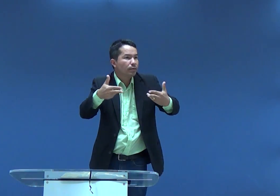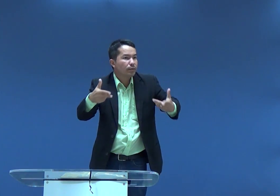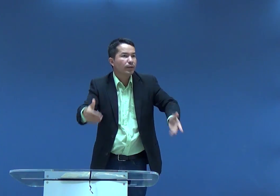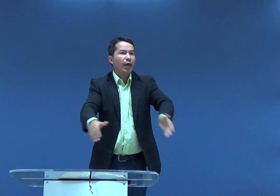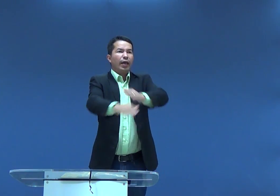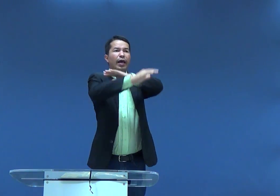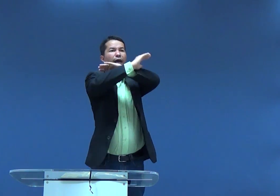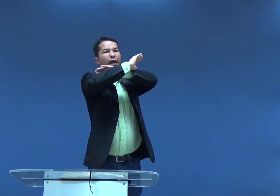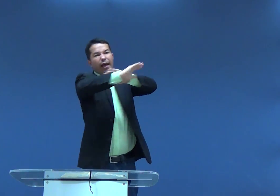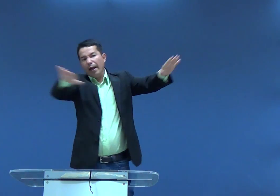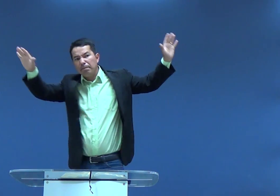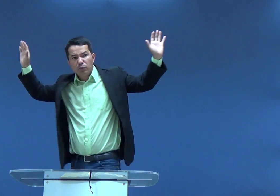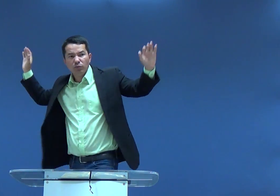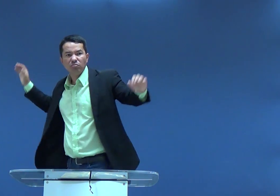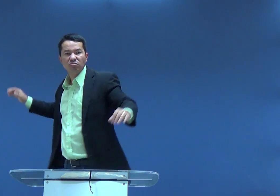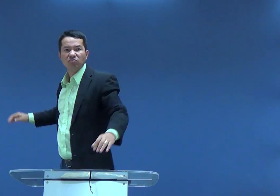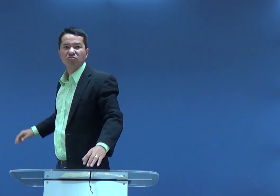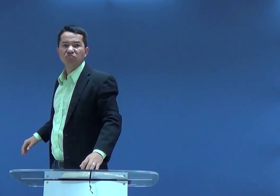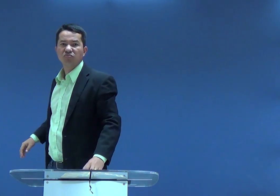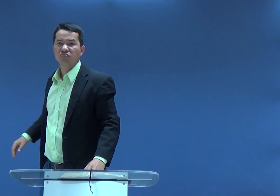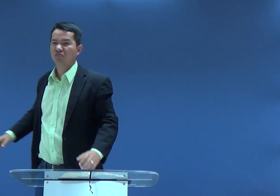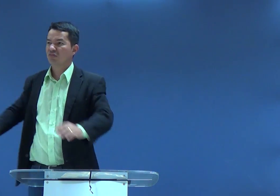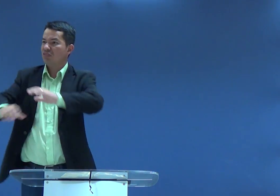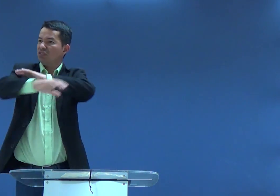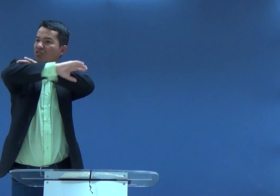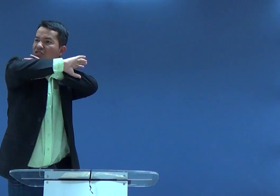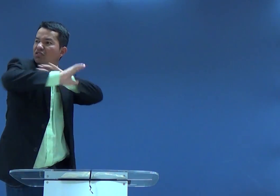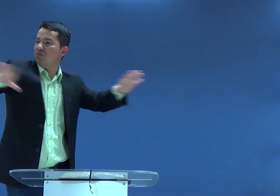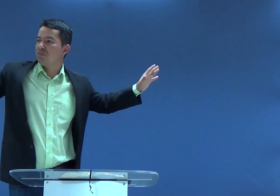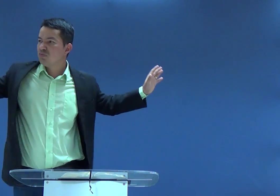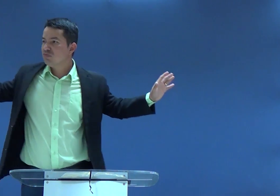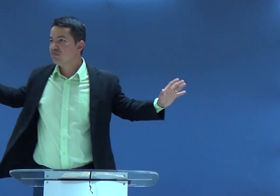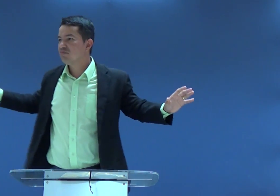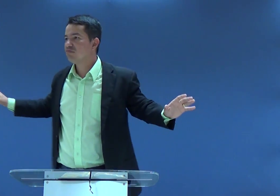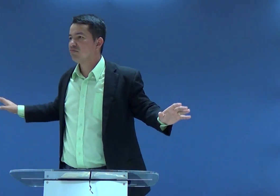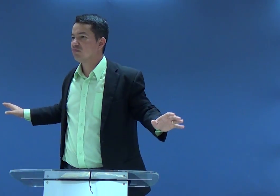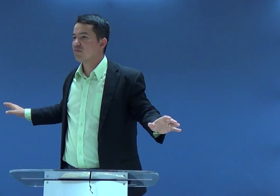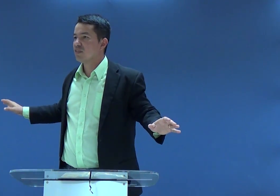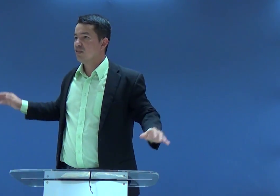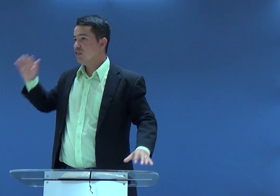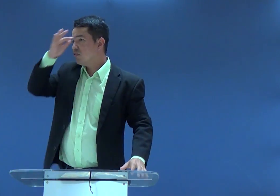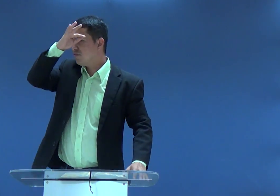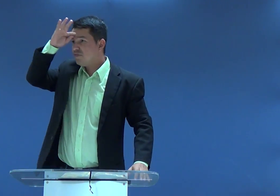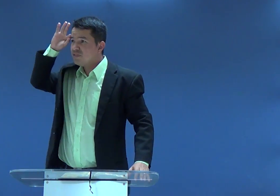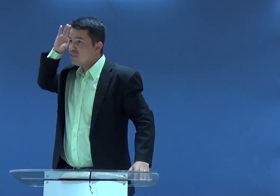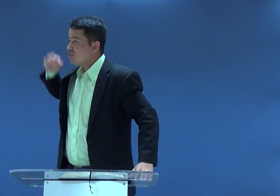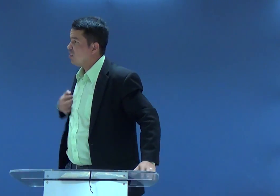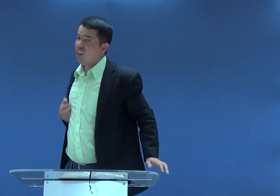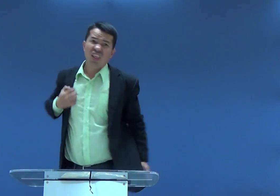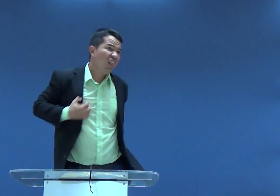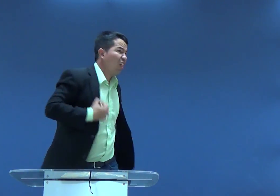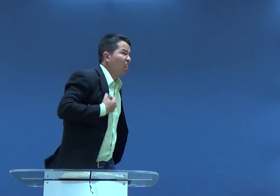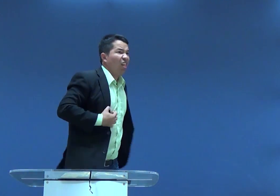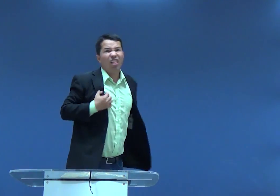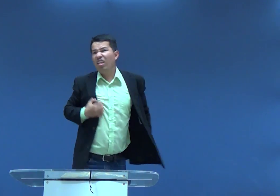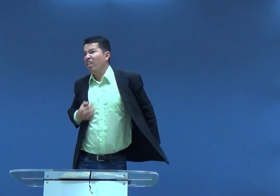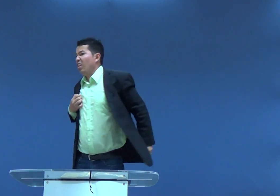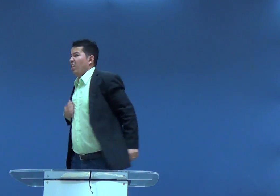pegou fogo no rabo delas, as esposas correram para as plantações dos filisteus. Aquela plantação foi destruída. Os